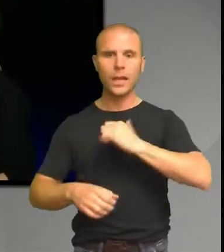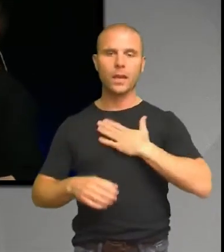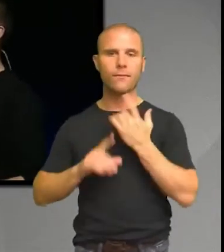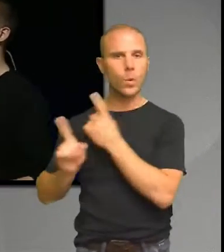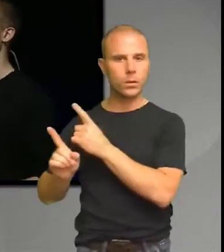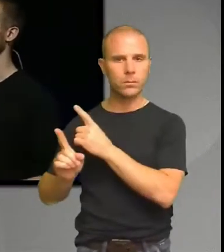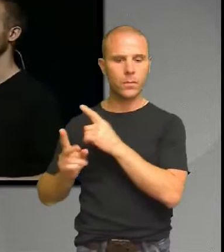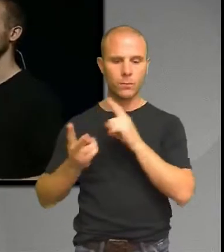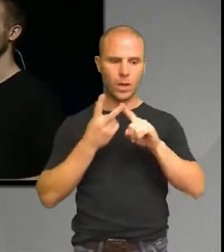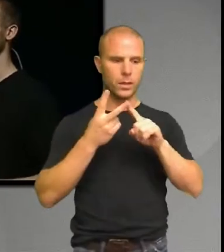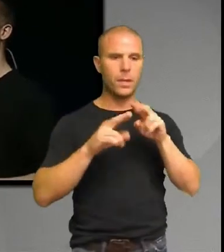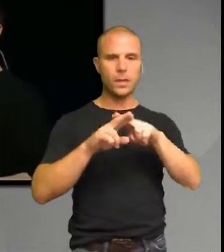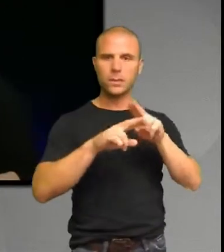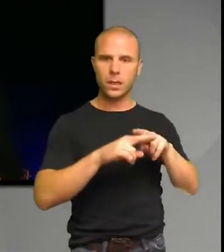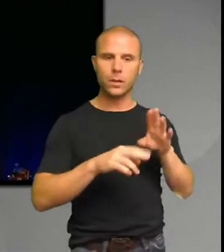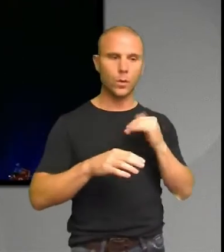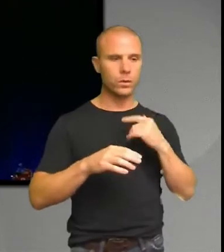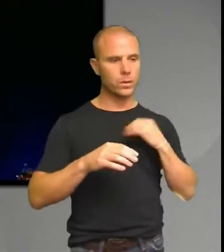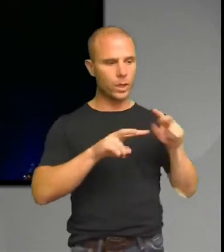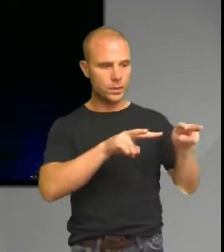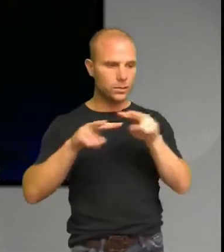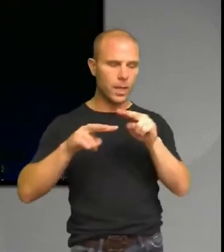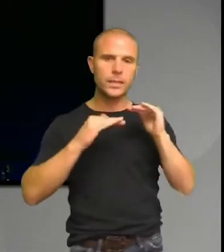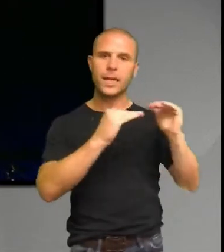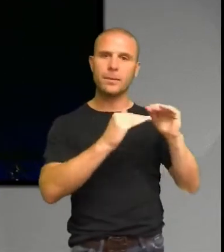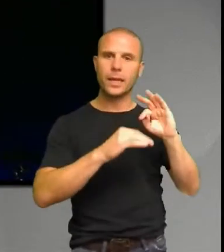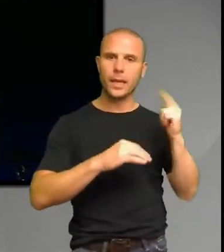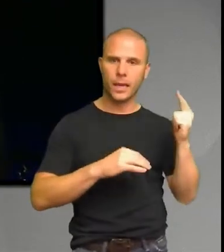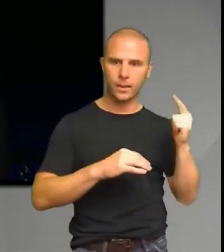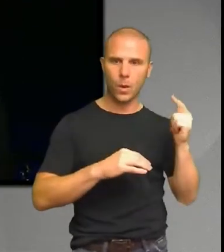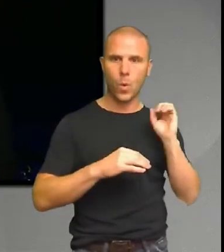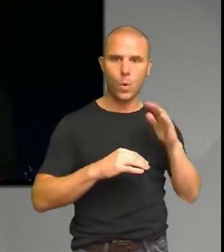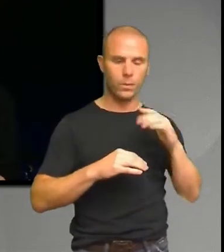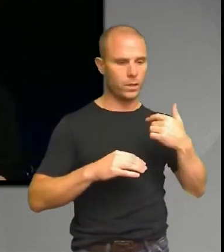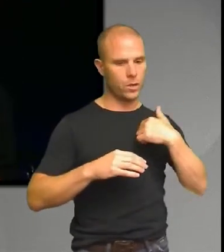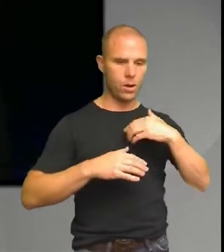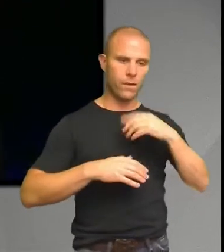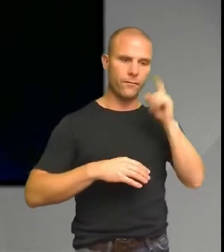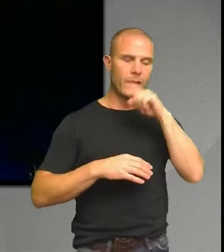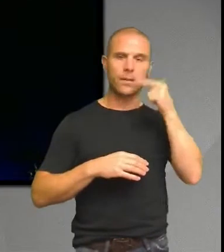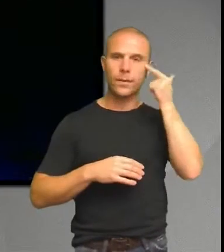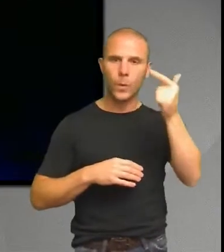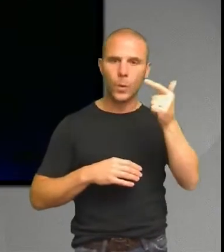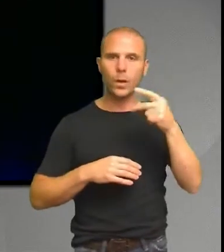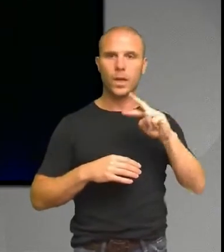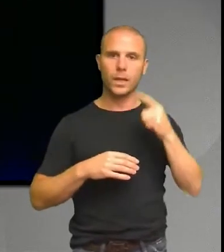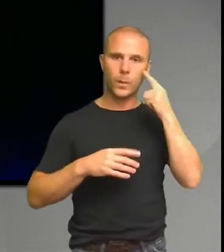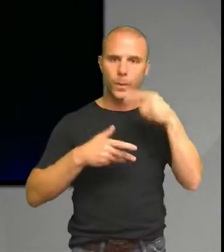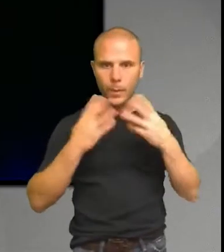jämlikheter, kanske, där ifall du tillhör fel tro eller kultur eller genus så blir du exkluderad från saker som